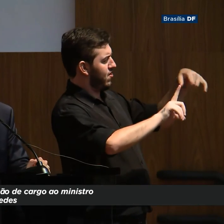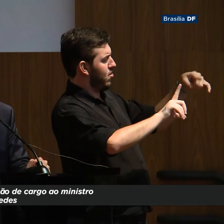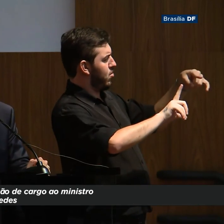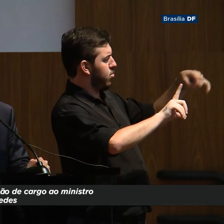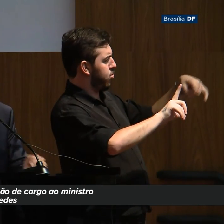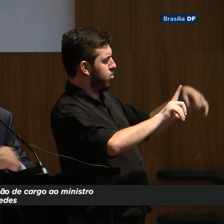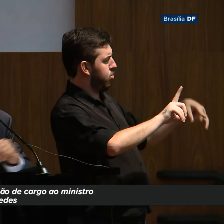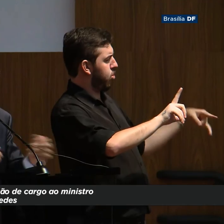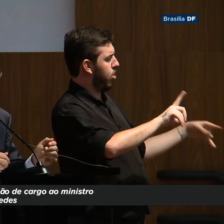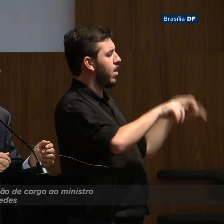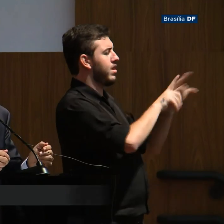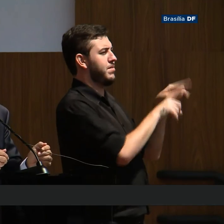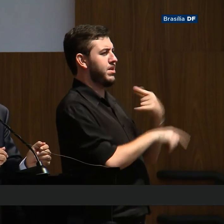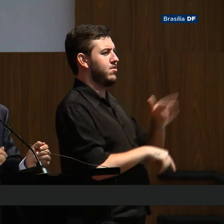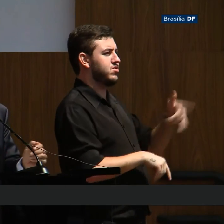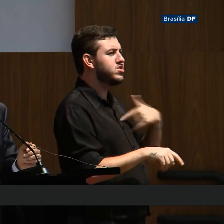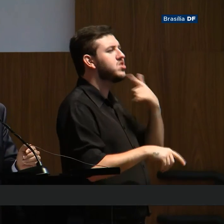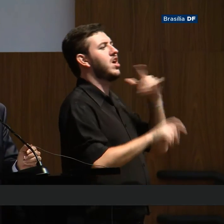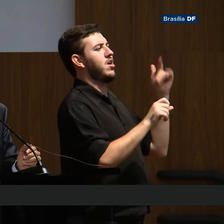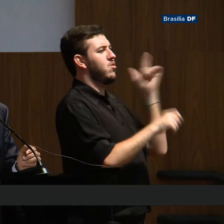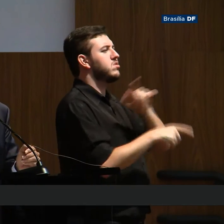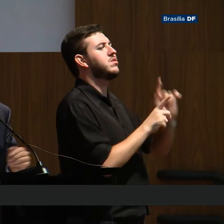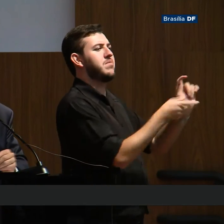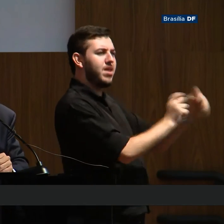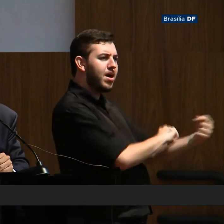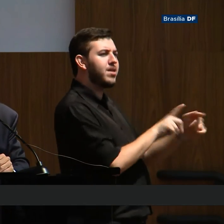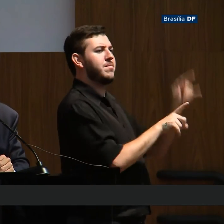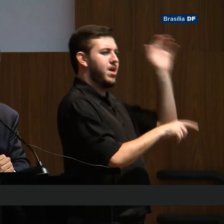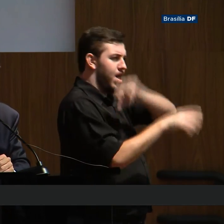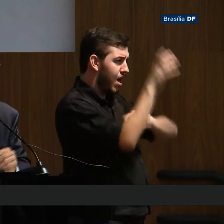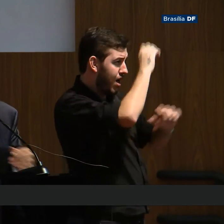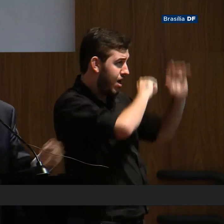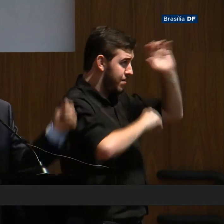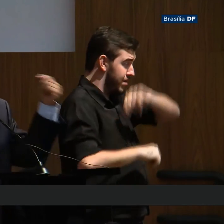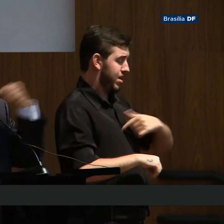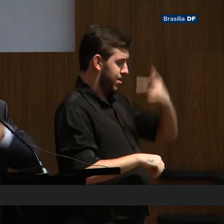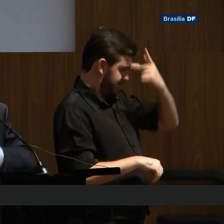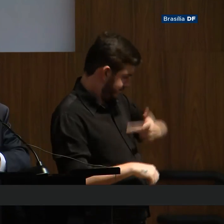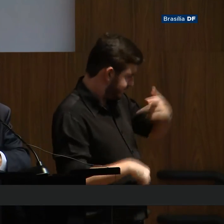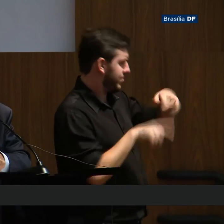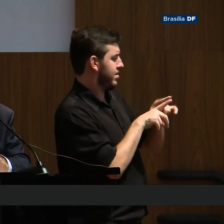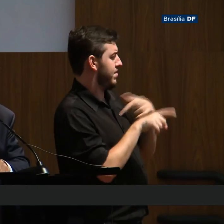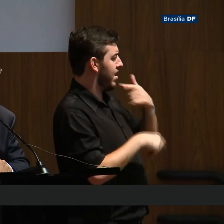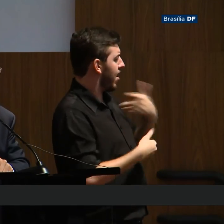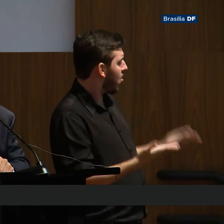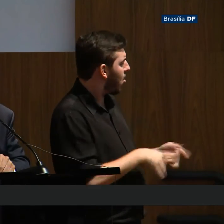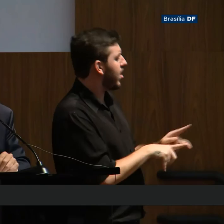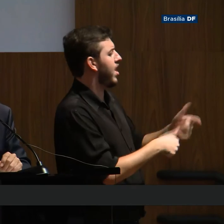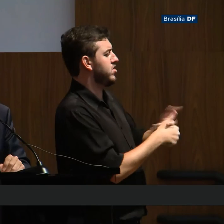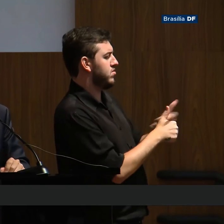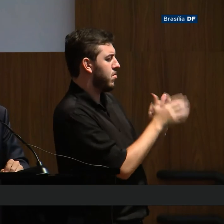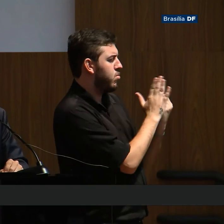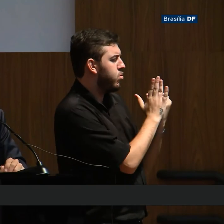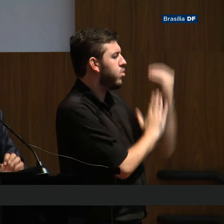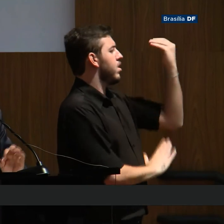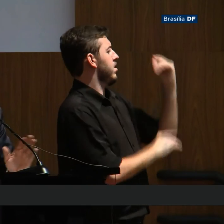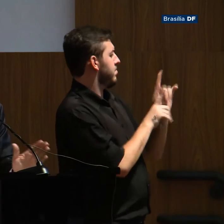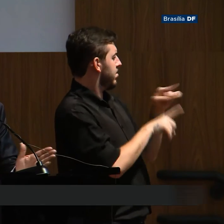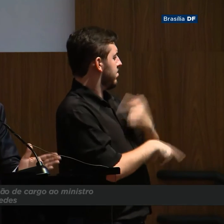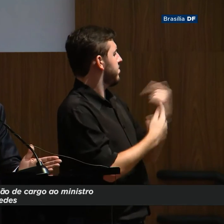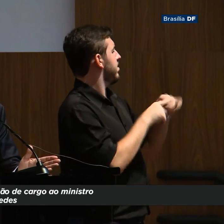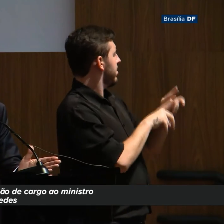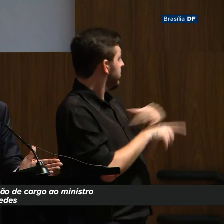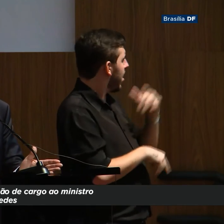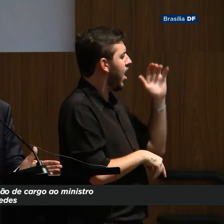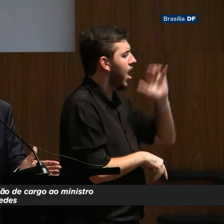nossos erros, aí fizemos um programa de estabilização, mas sem a política fiscal, aí a dívida cresce muito, agora temos que atacar, temos que acelerar a privatização, eu